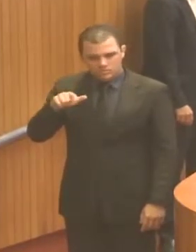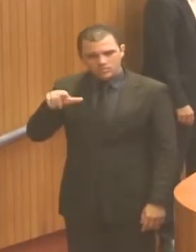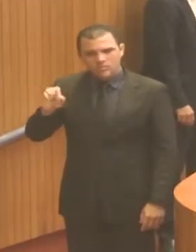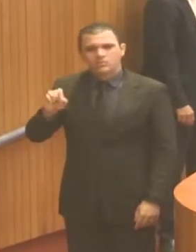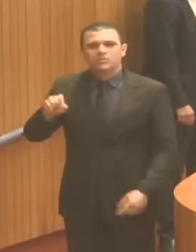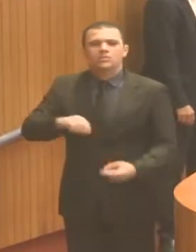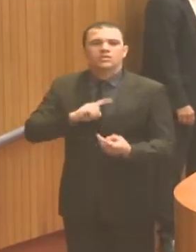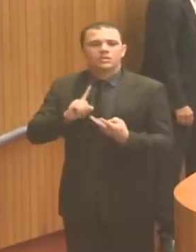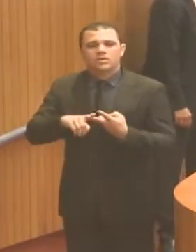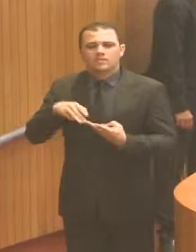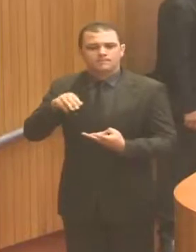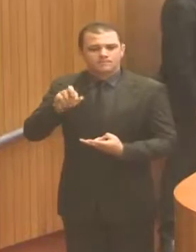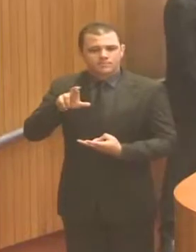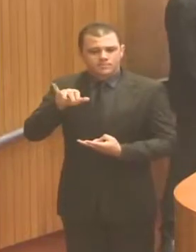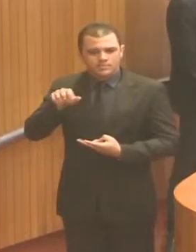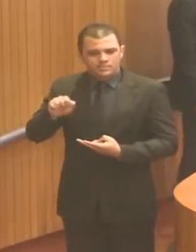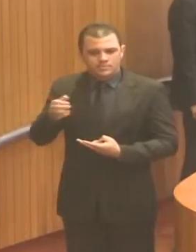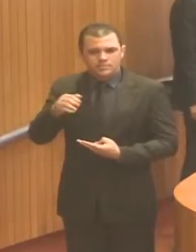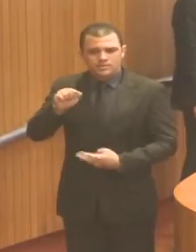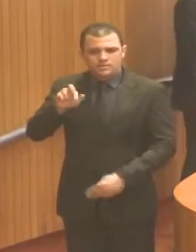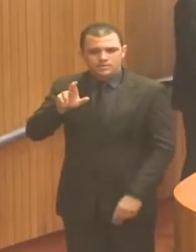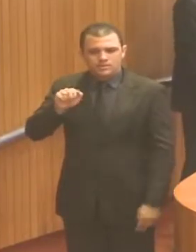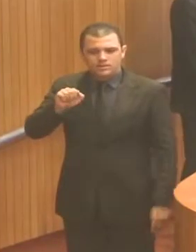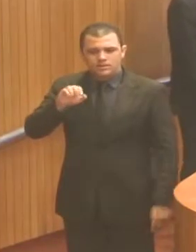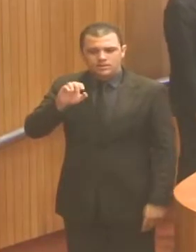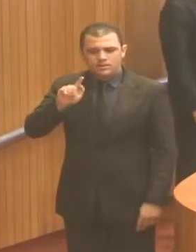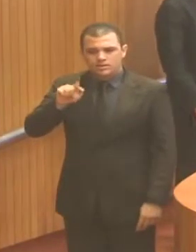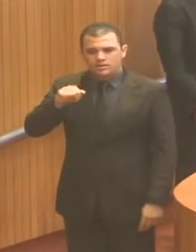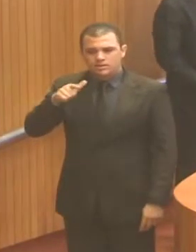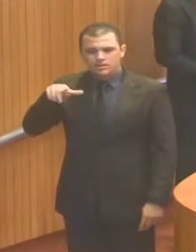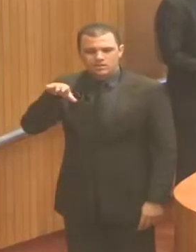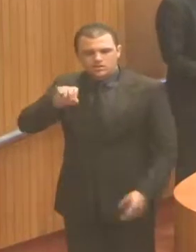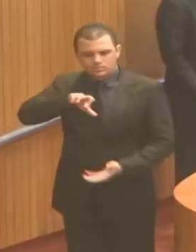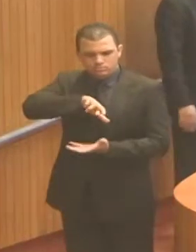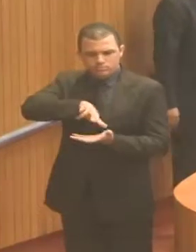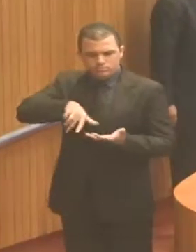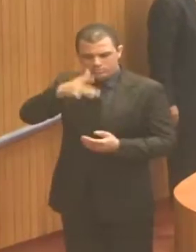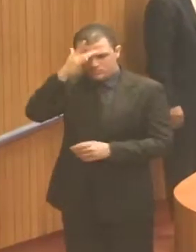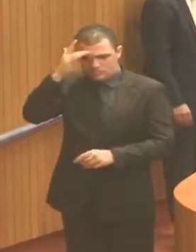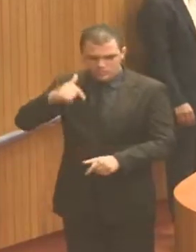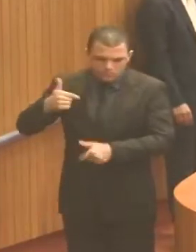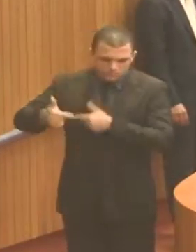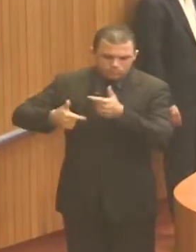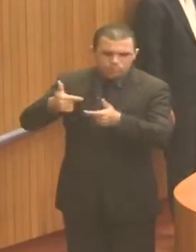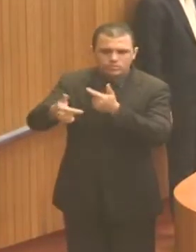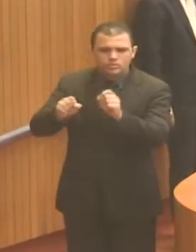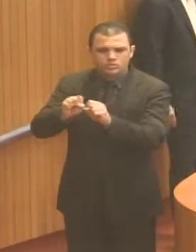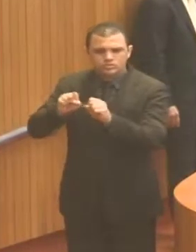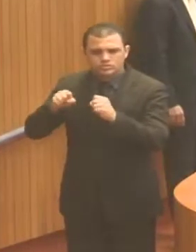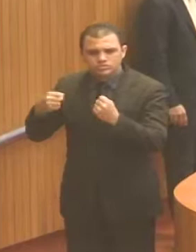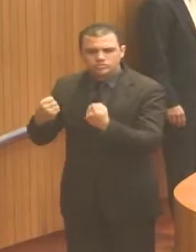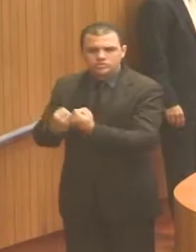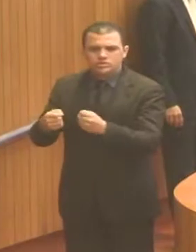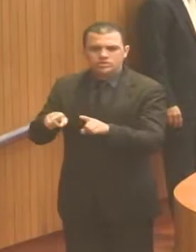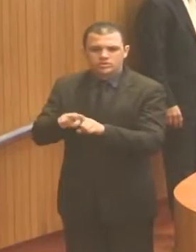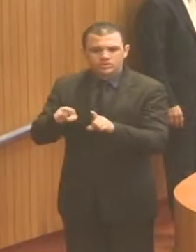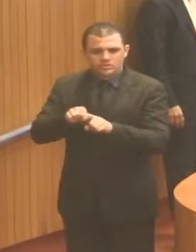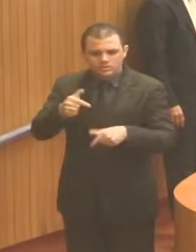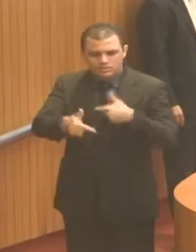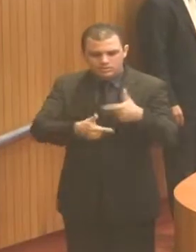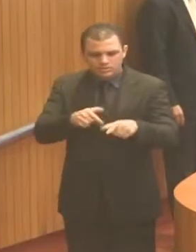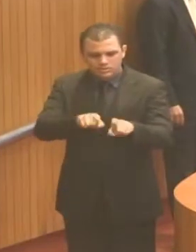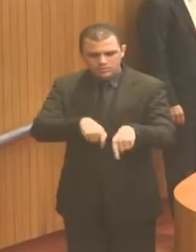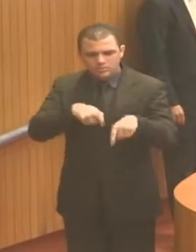de inúmeros lutadores sociais, de trabalhadores rurais e urbanos, de quebradeiras de